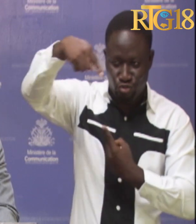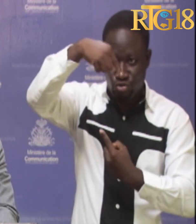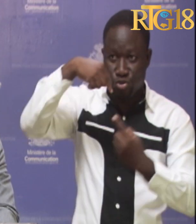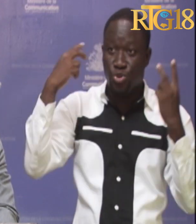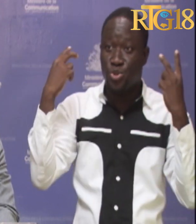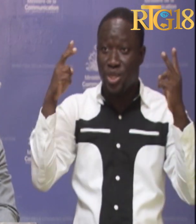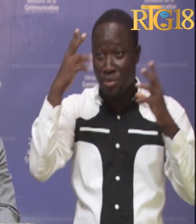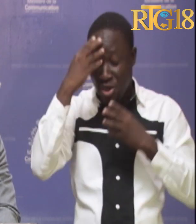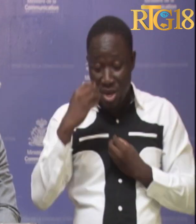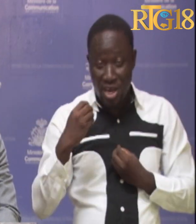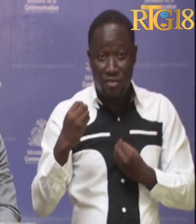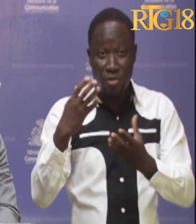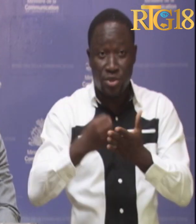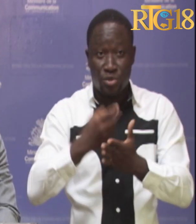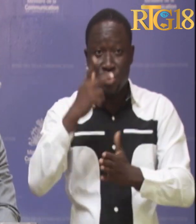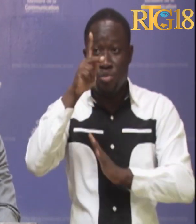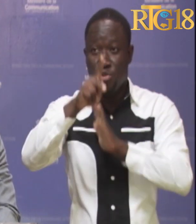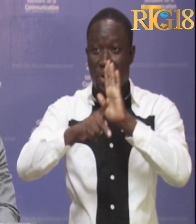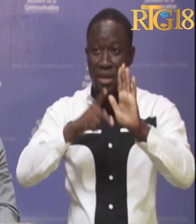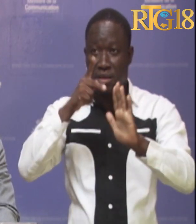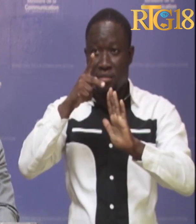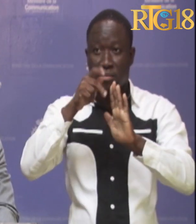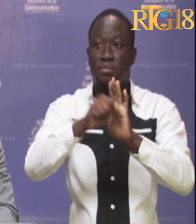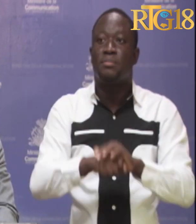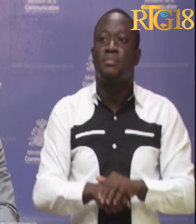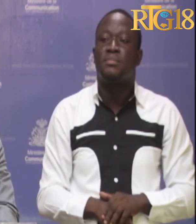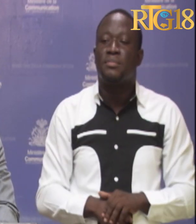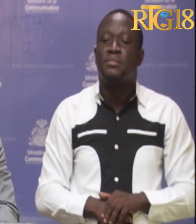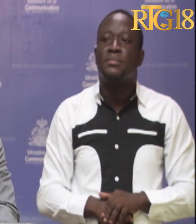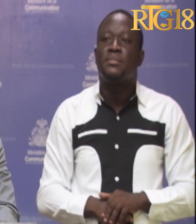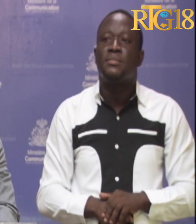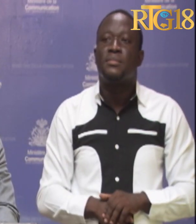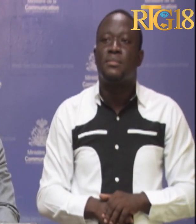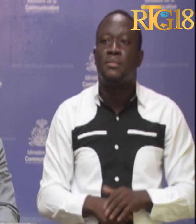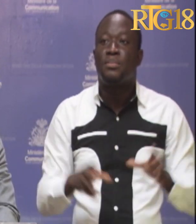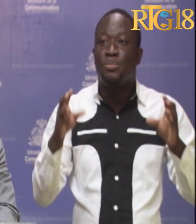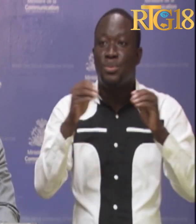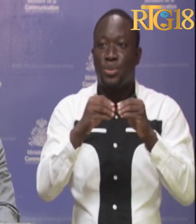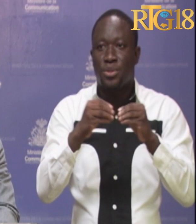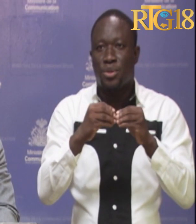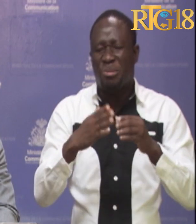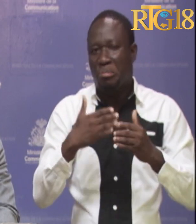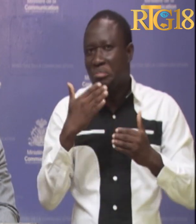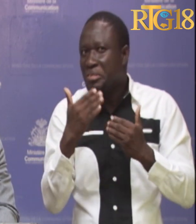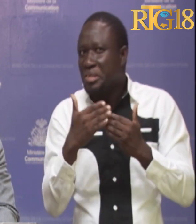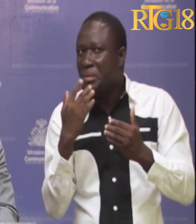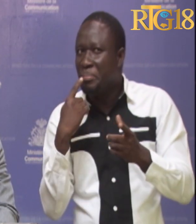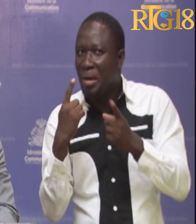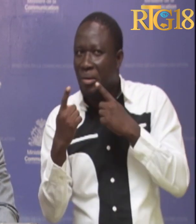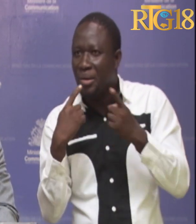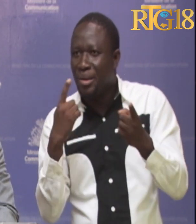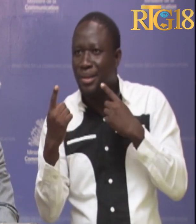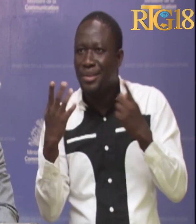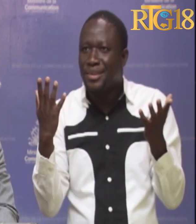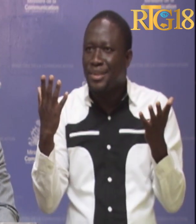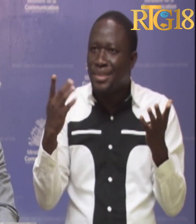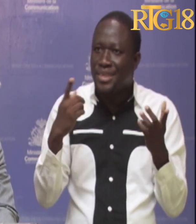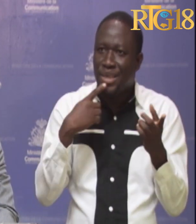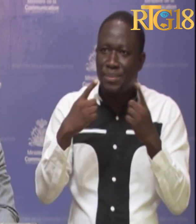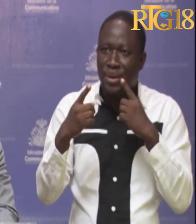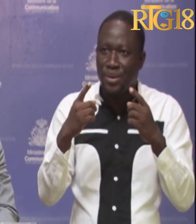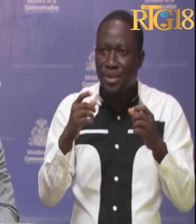L'information comme bien public ». Qui, plus qu'un simple slogan, est un indicateur